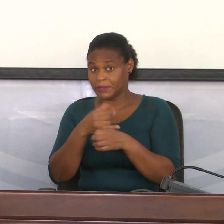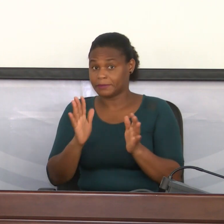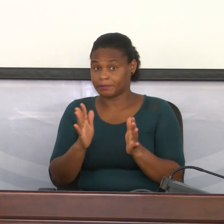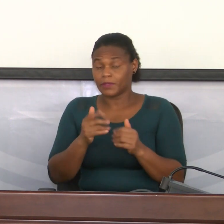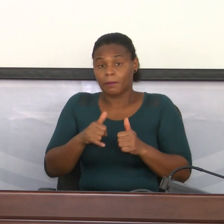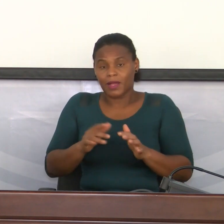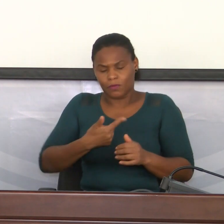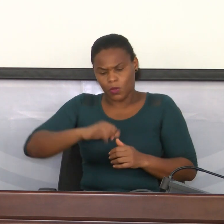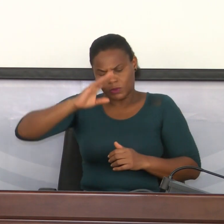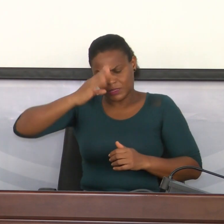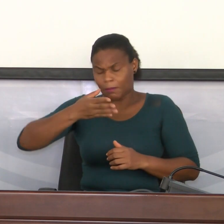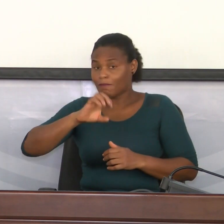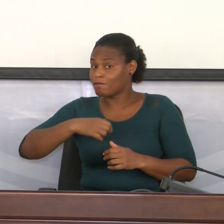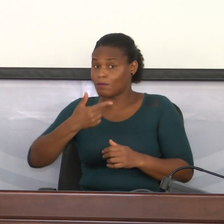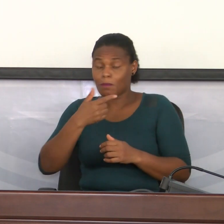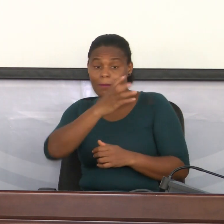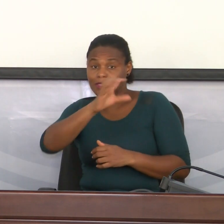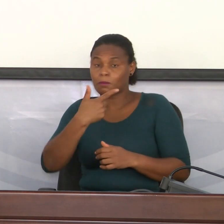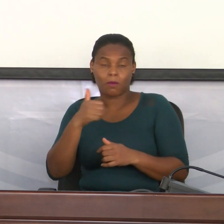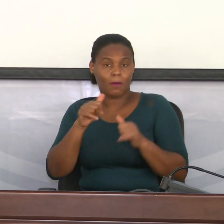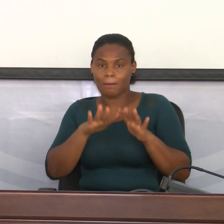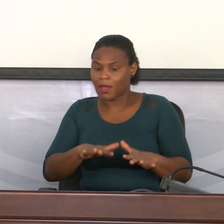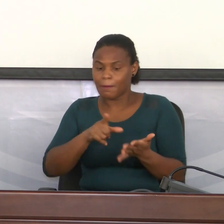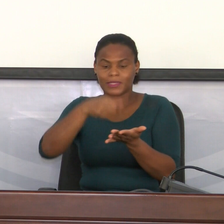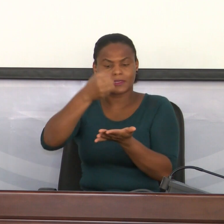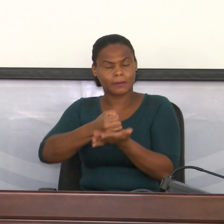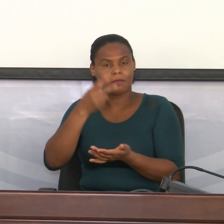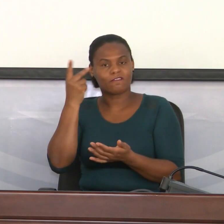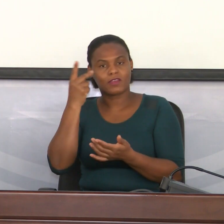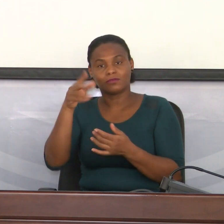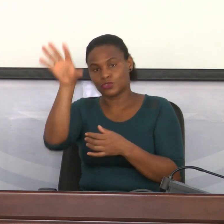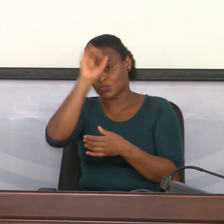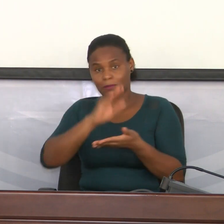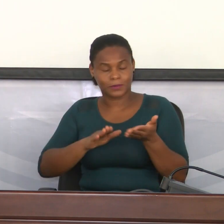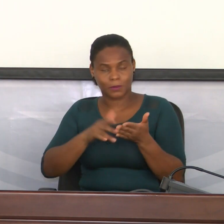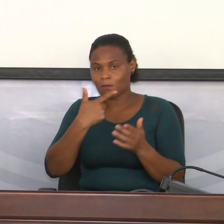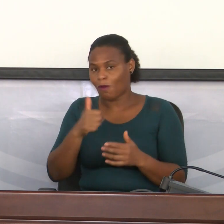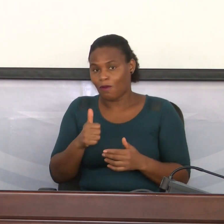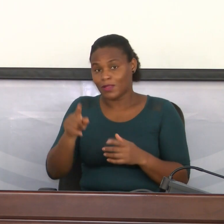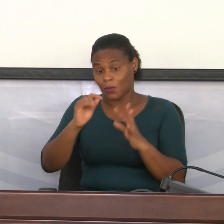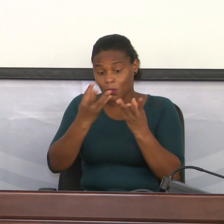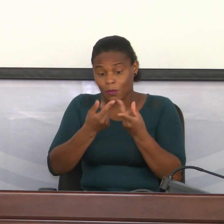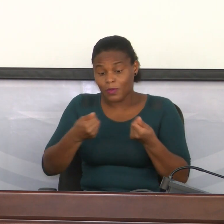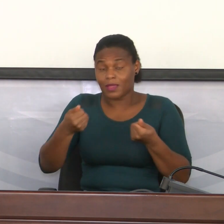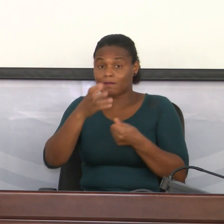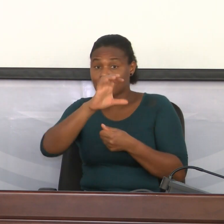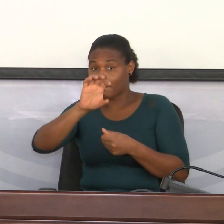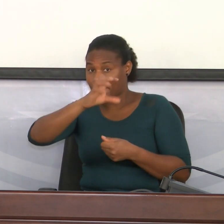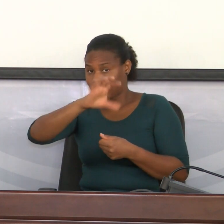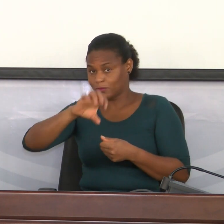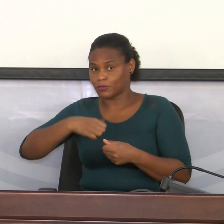estamos conscientes que o país não pode parar, não pode viver eternamente em estado de emergência e a economia do país tem que funcionar.